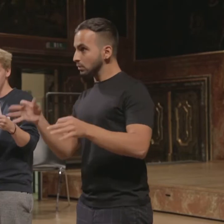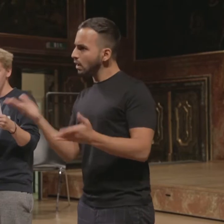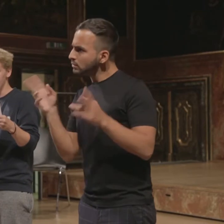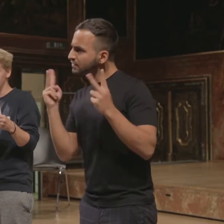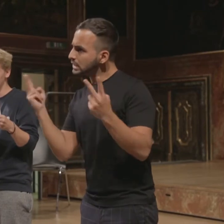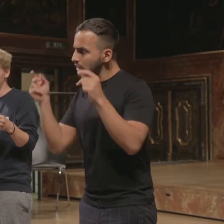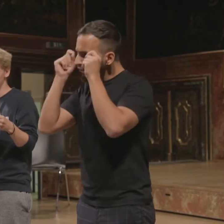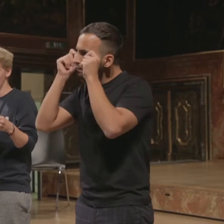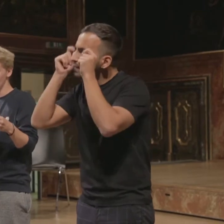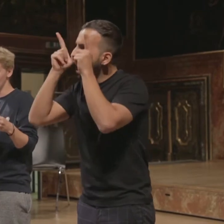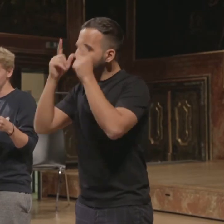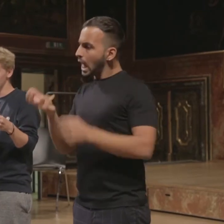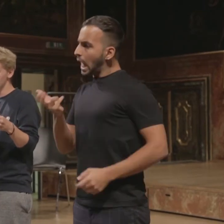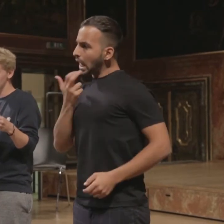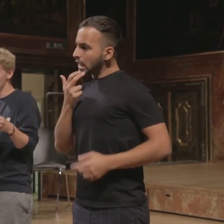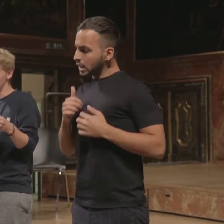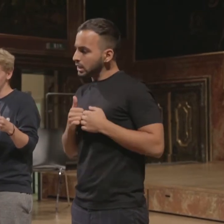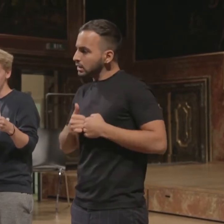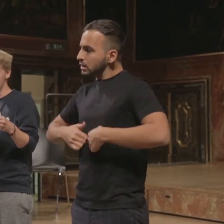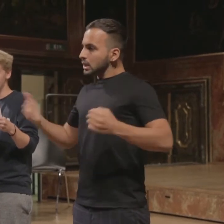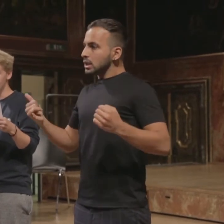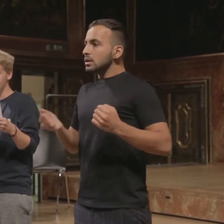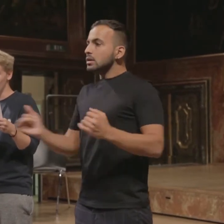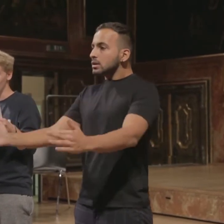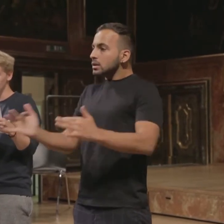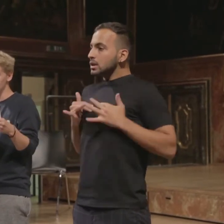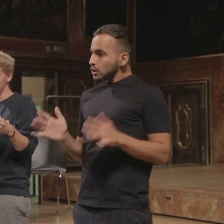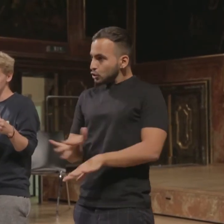Energien und Spüren. Sie faselte auch oft von Dingen wie